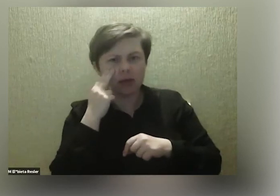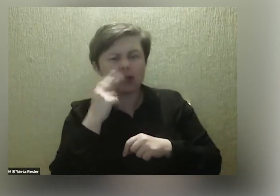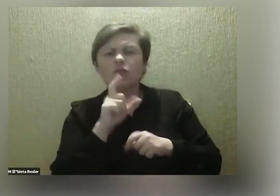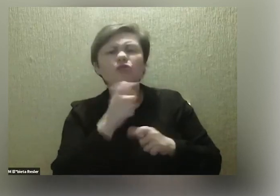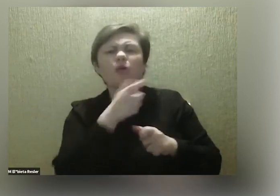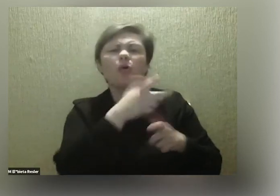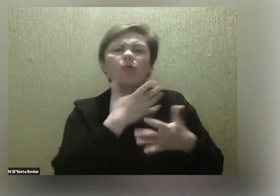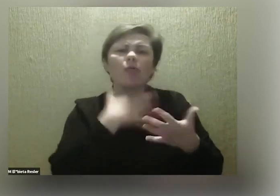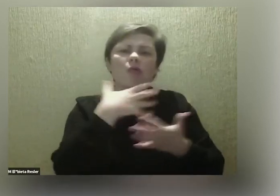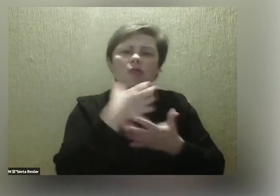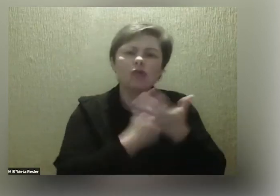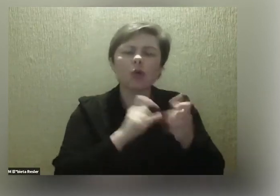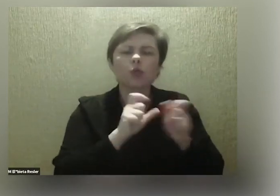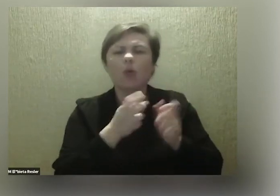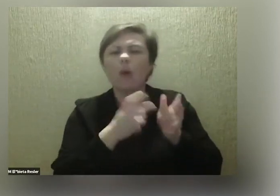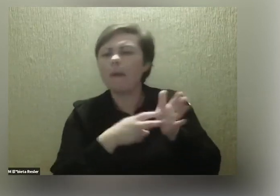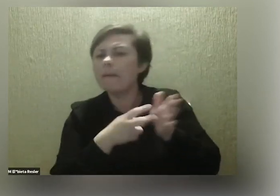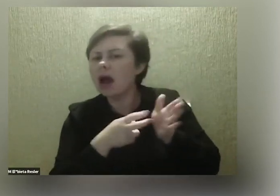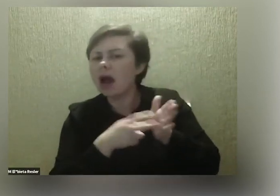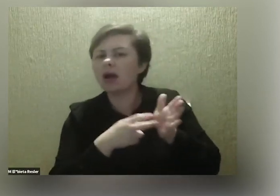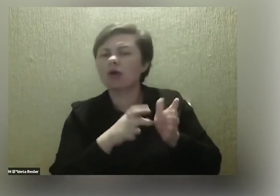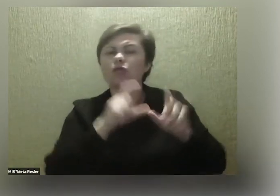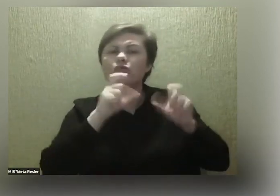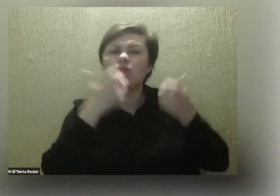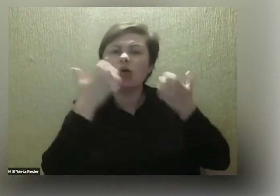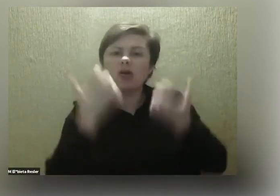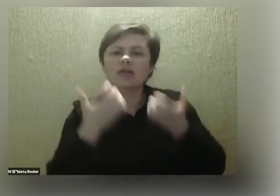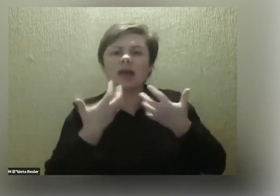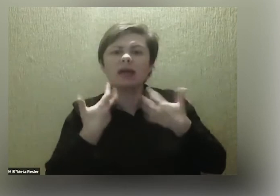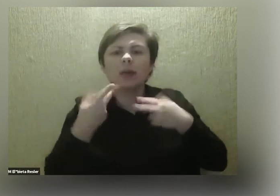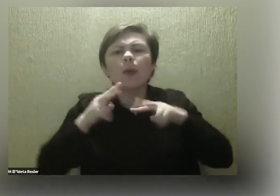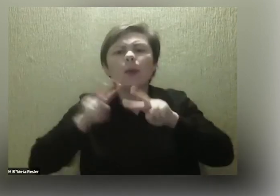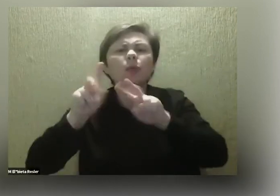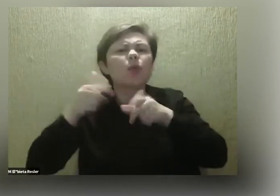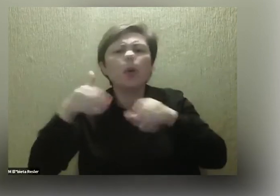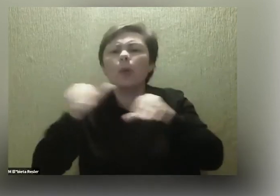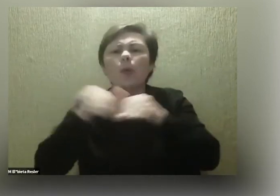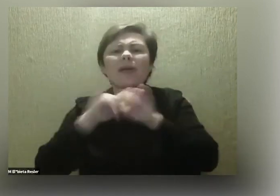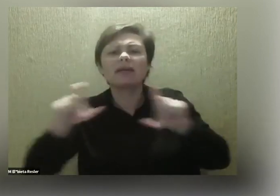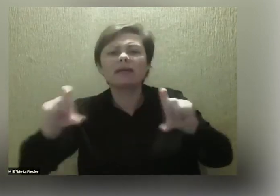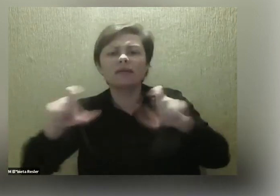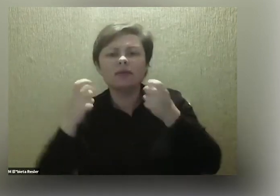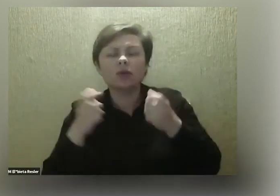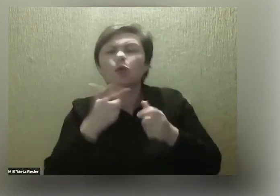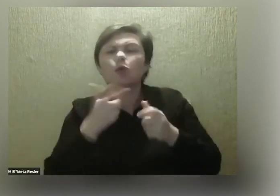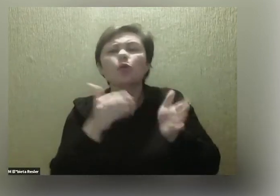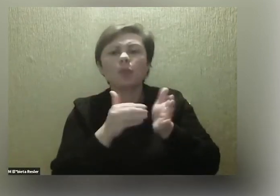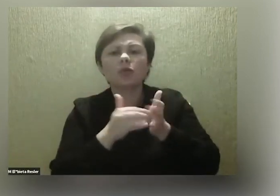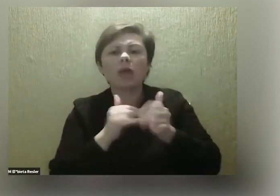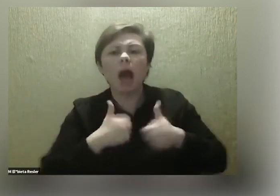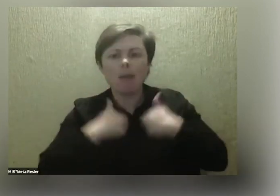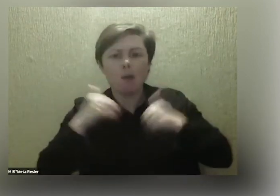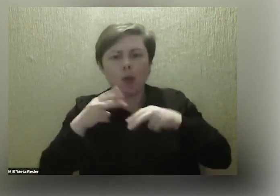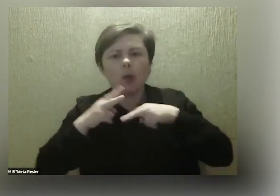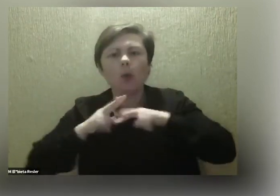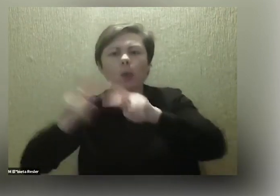korzystacie? Czego wam brakuje? W czym chcielibyście wziąć udział? I co jest potrzebne, żebyście mogli? Tak